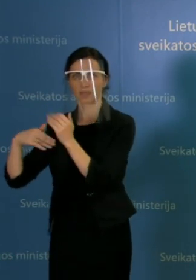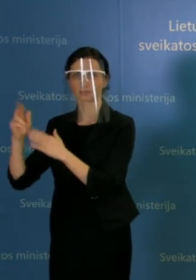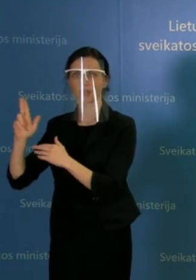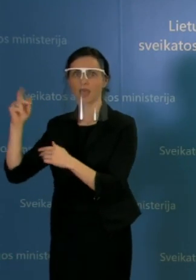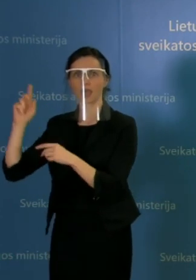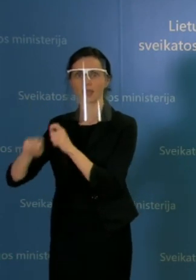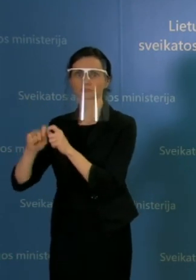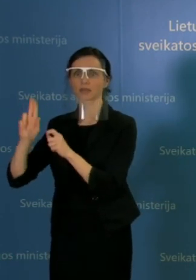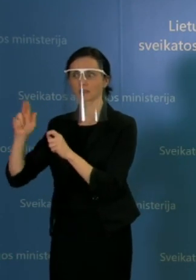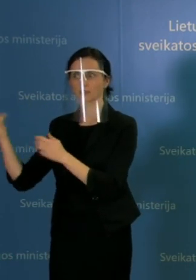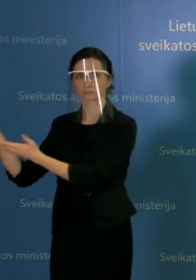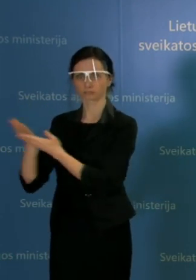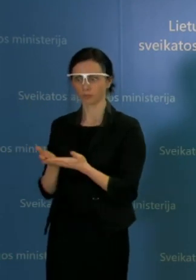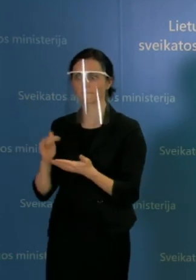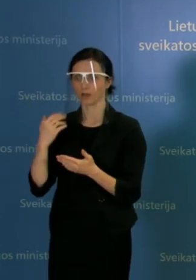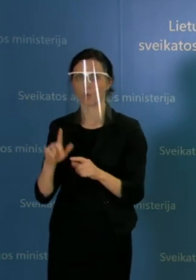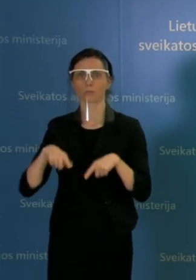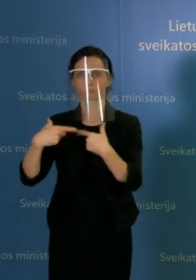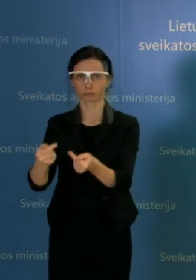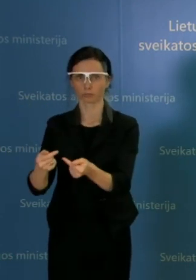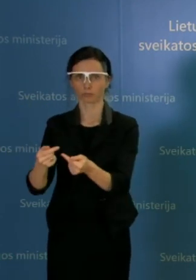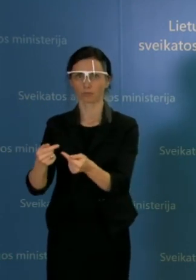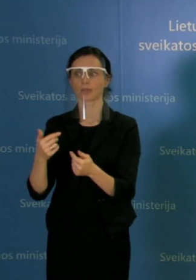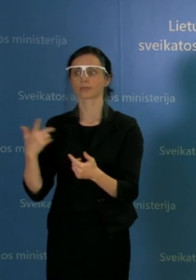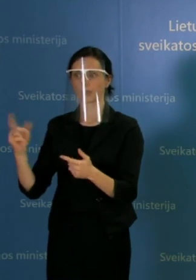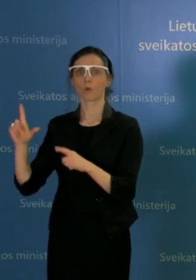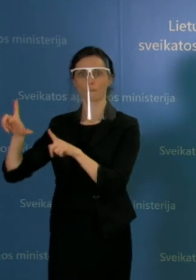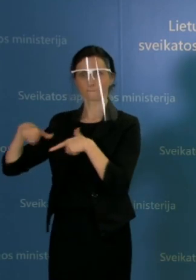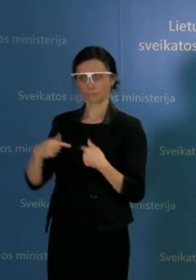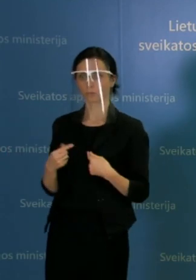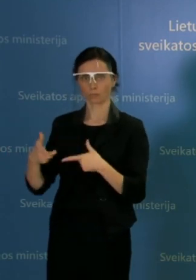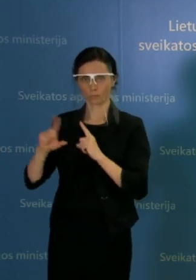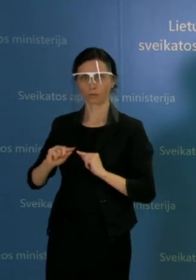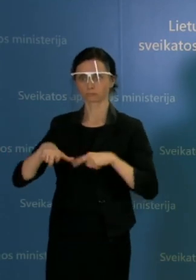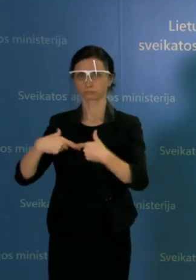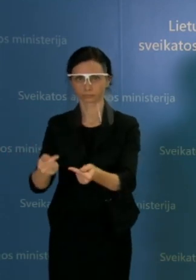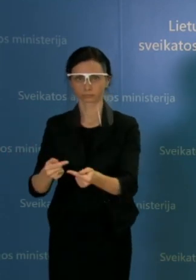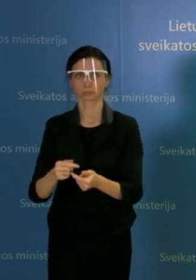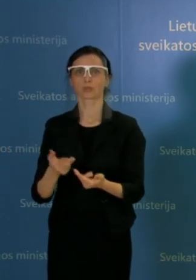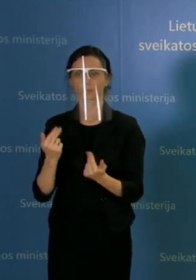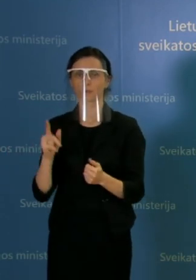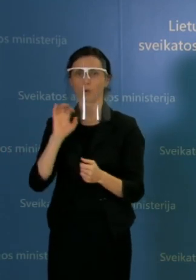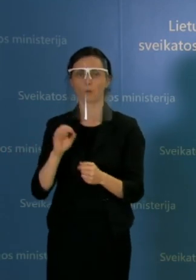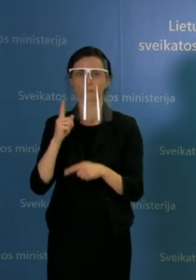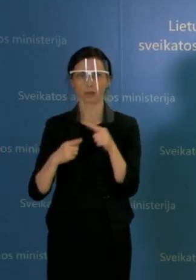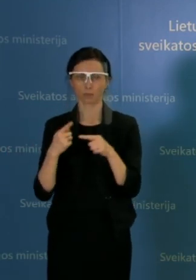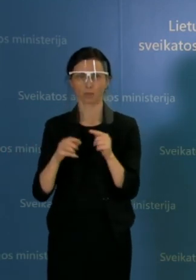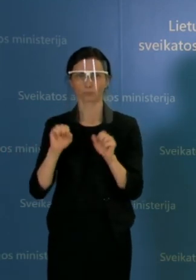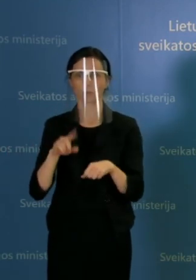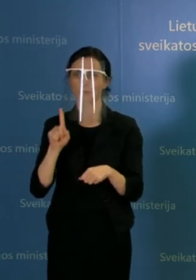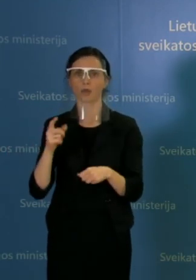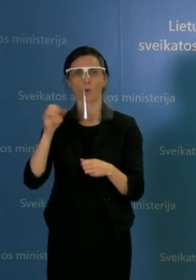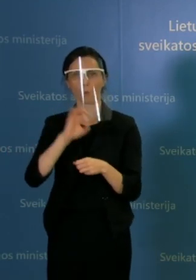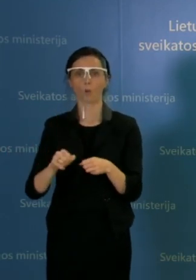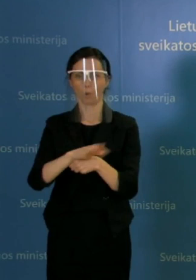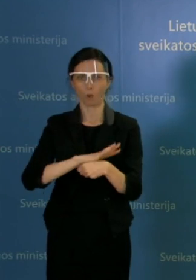ekspertų. Ir jinai bus pristatyta, tada matyti galėsim kalbėti ir apie priemonės. Bet ten kalbama ne tik apie COVID-ą, ten